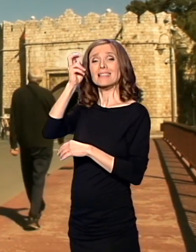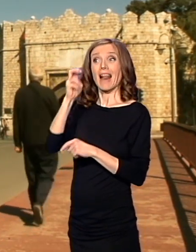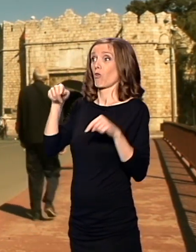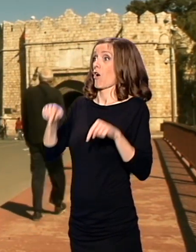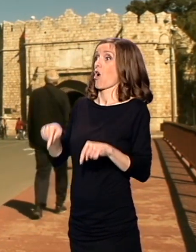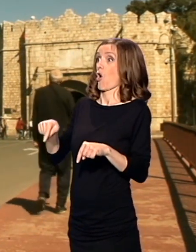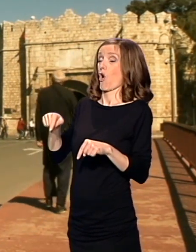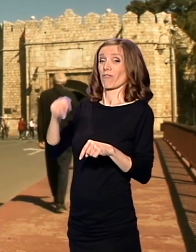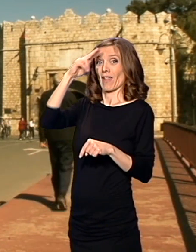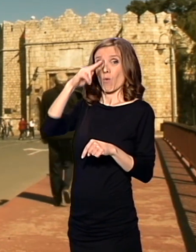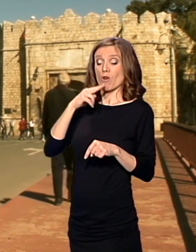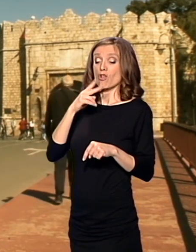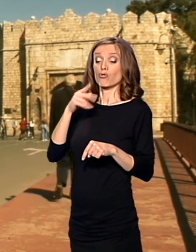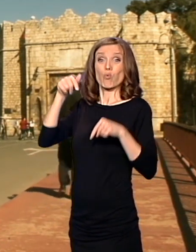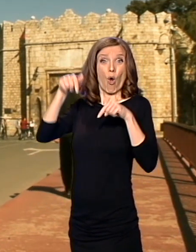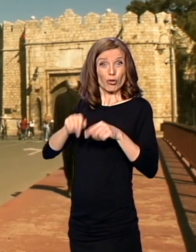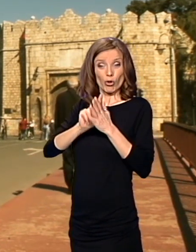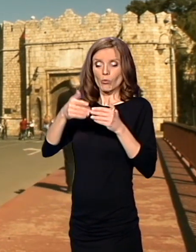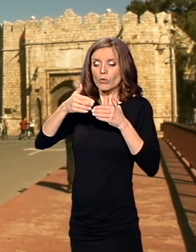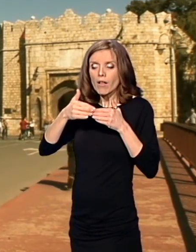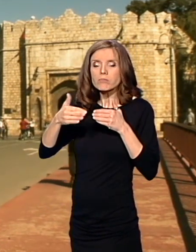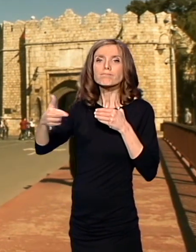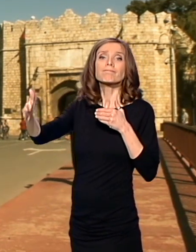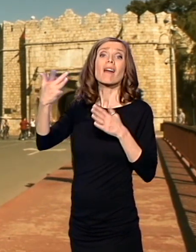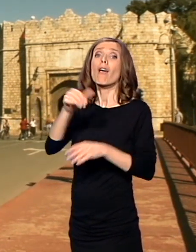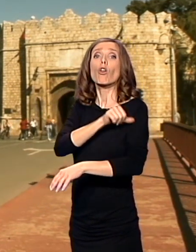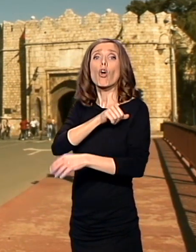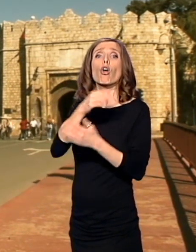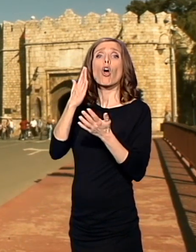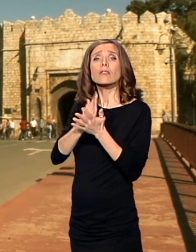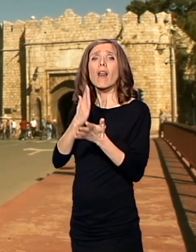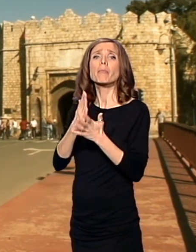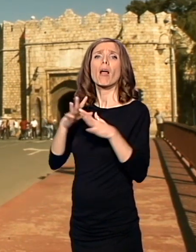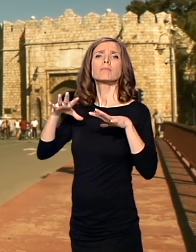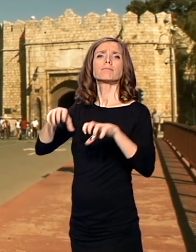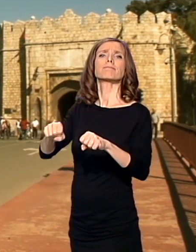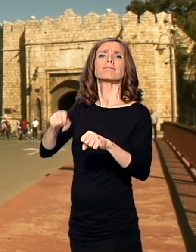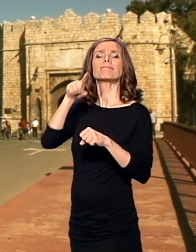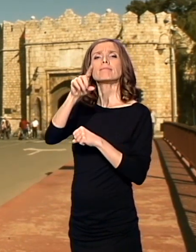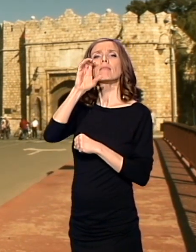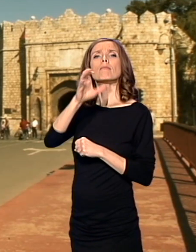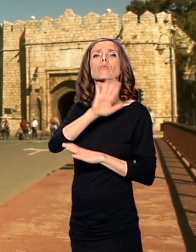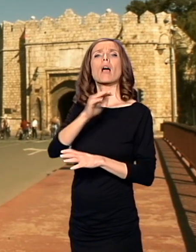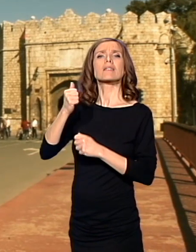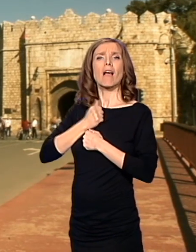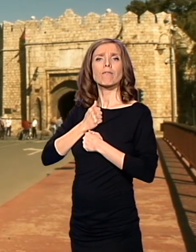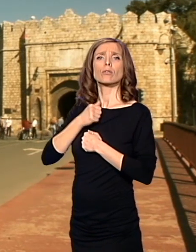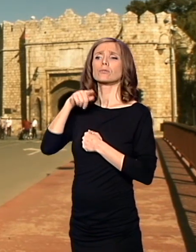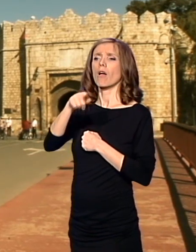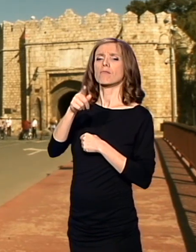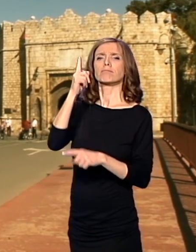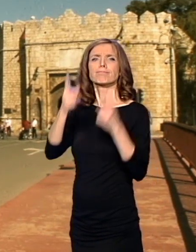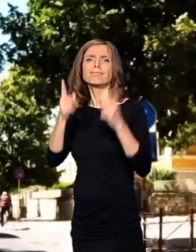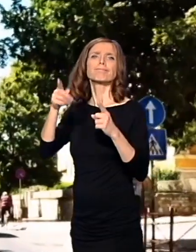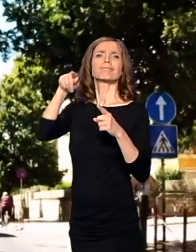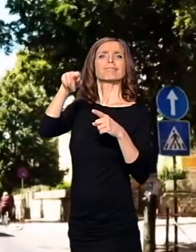narednih nekoliko godina o sudbini srpskog naroda i srpske države, odlučivaće bugarska okupacijona